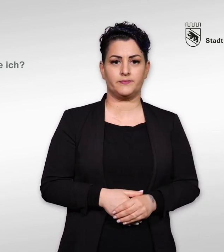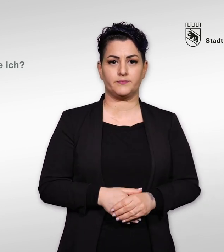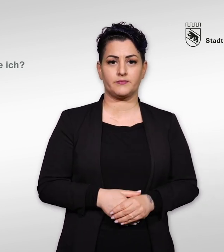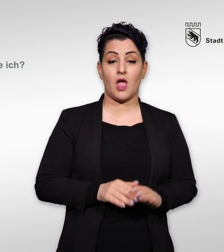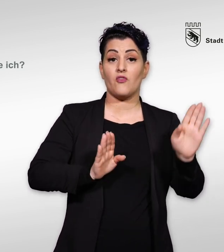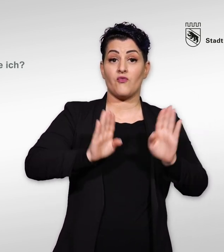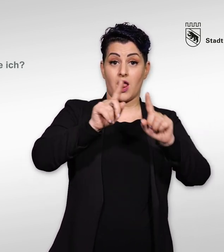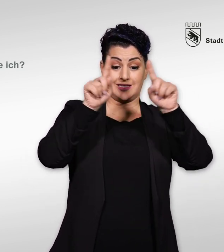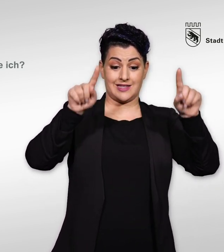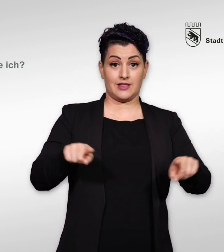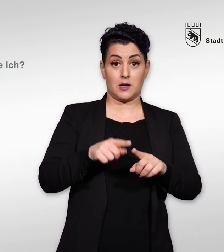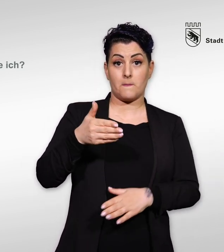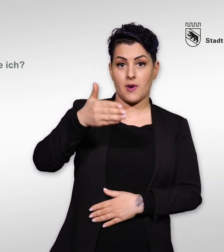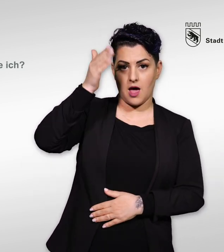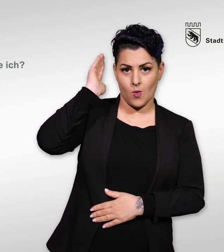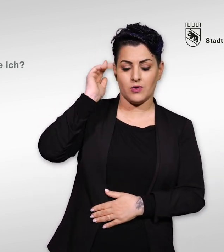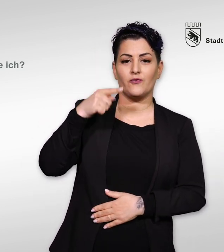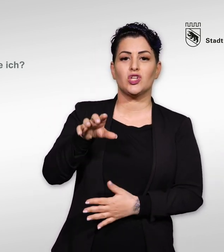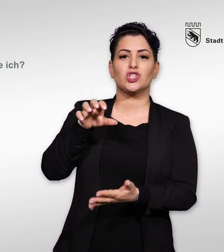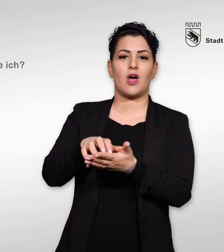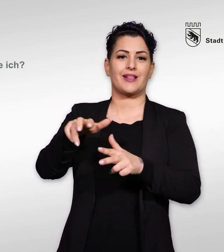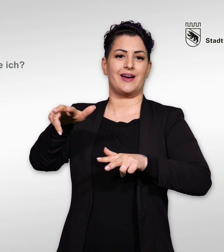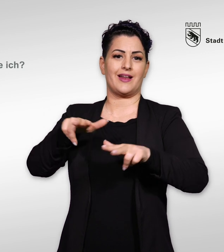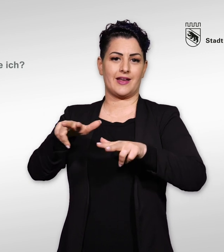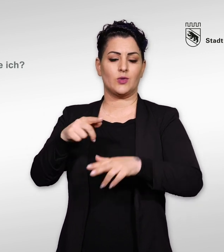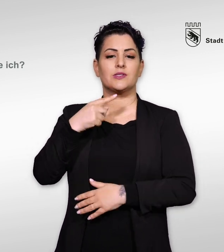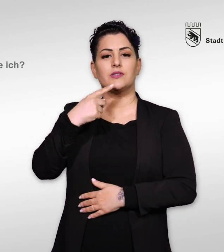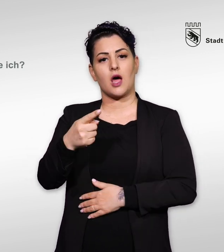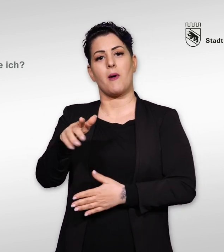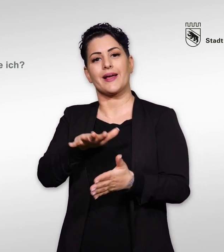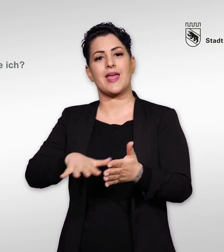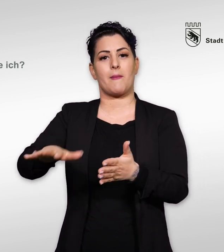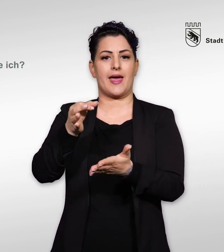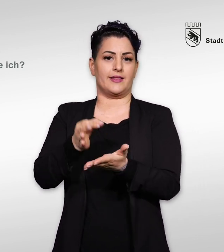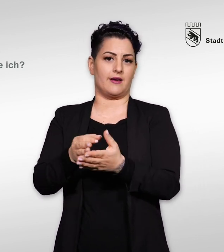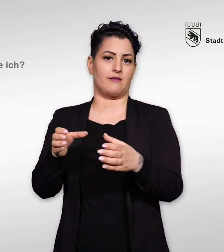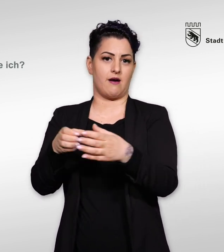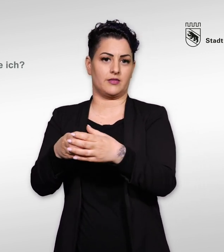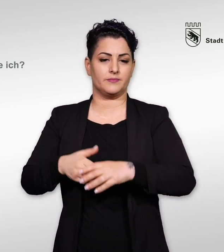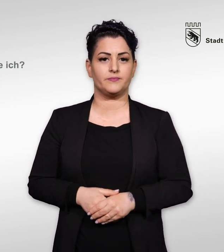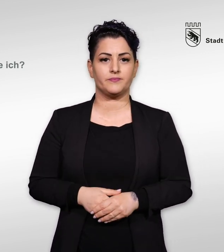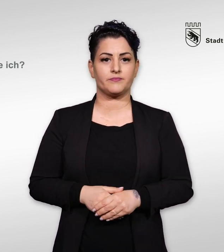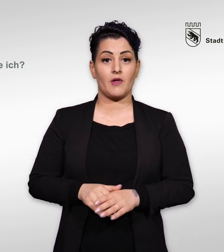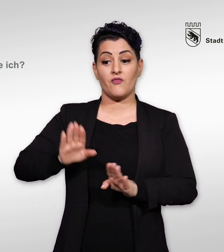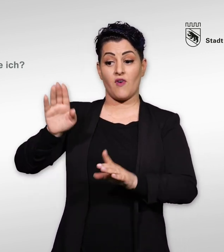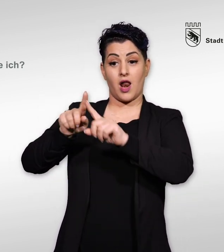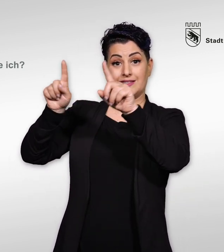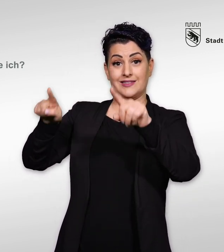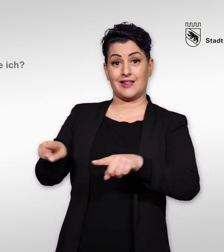Die blauen Wahlzettel sind für die Stadtregierung, den sogenannten Gemeinderat. Die rosa